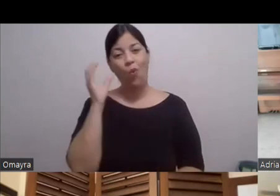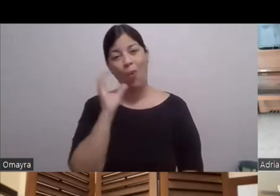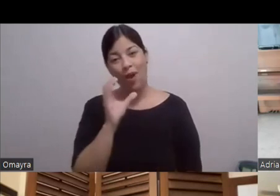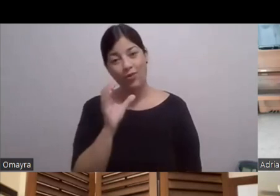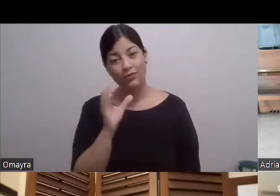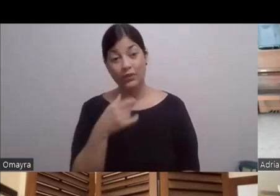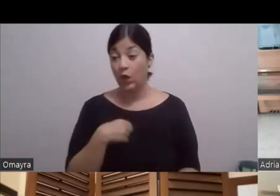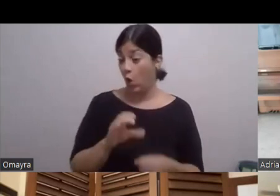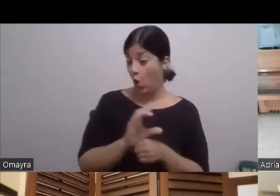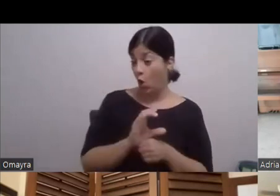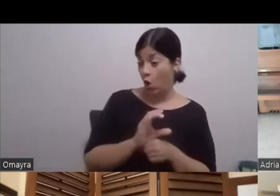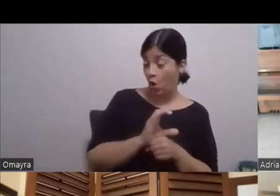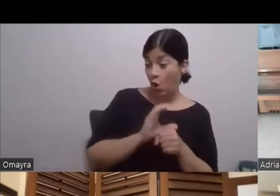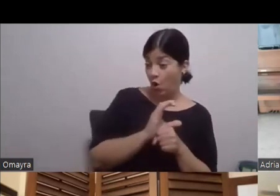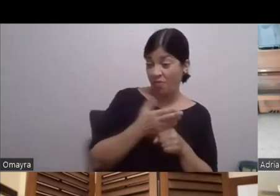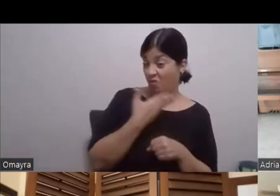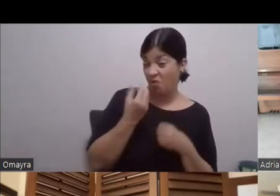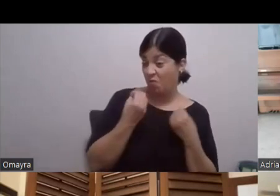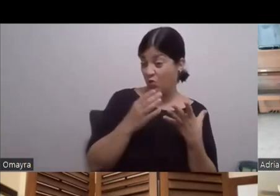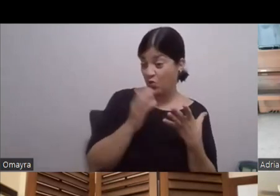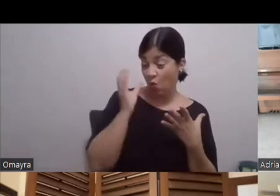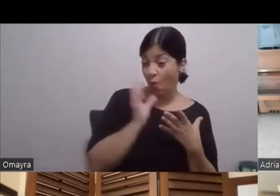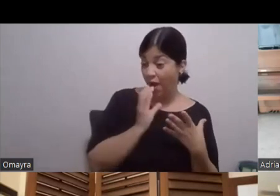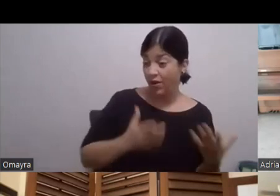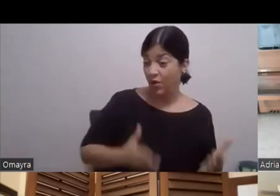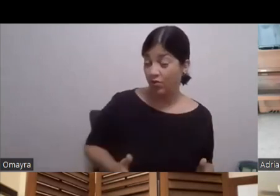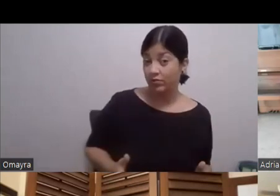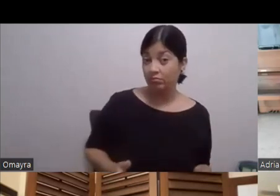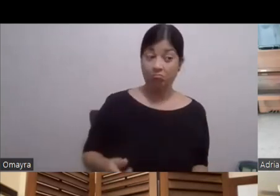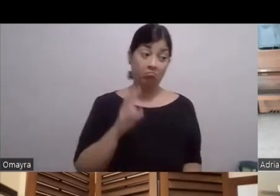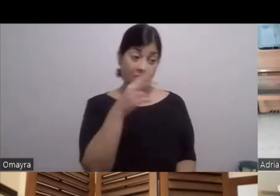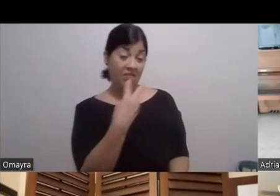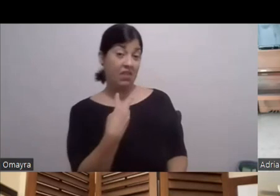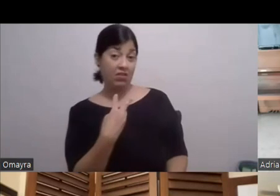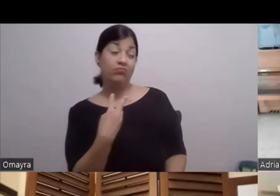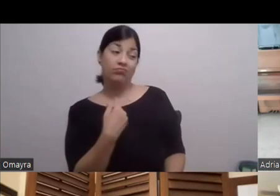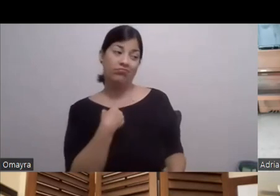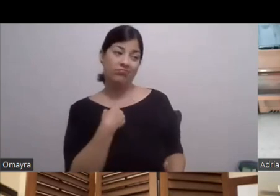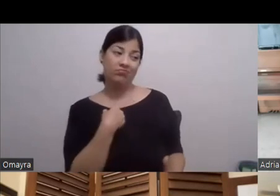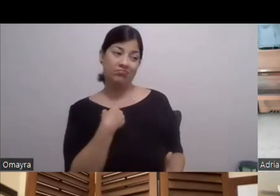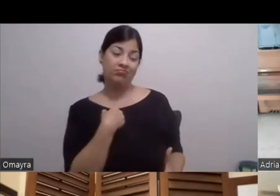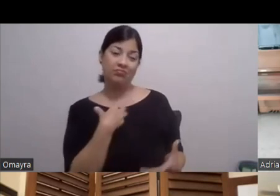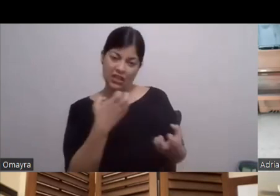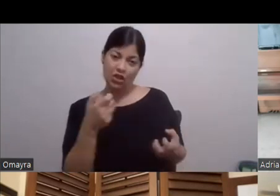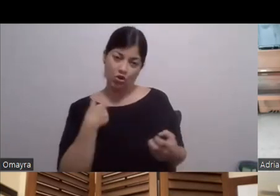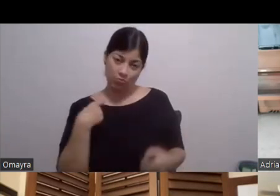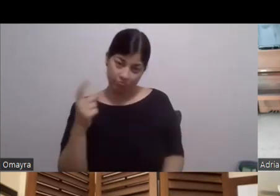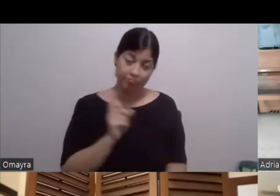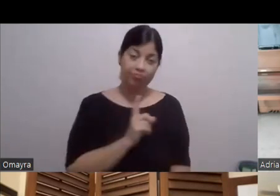cubanos Entonces Pues Me vieron Y quisieron que lo hicieran Y gracias a Dios Pues fueron contra los muñequitos Pero Pero